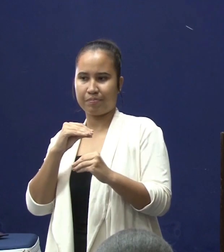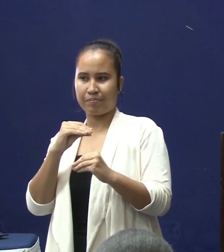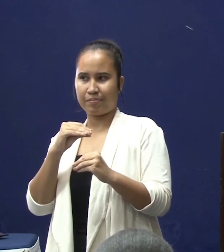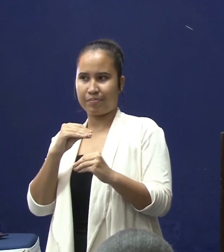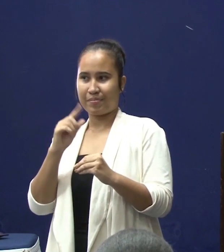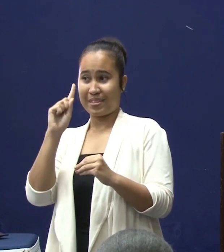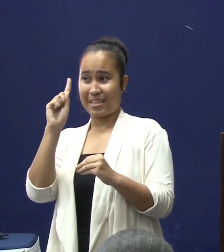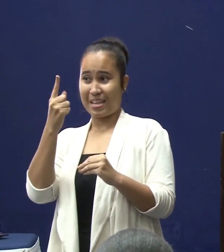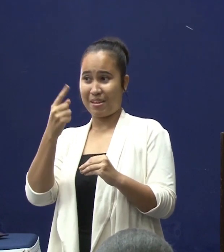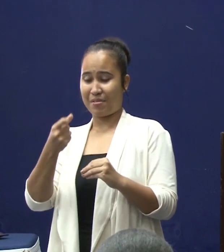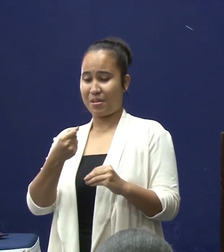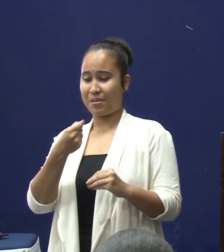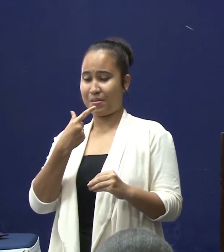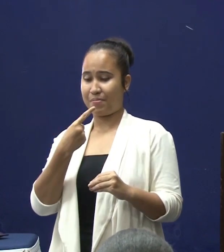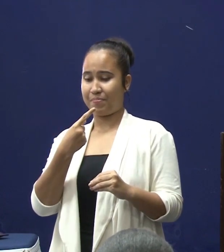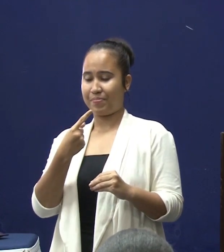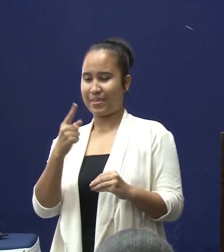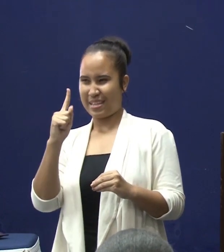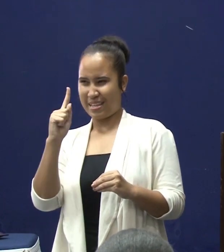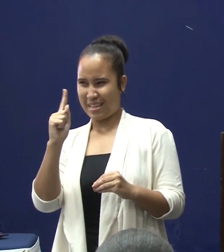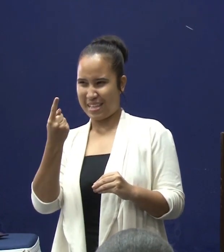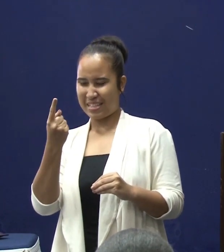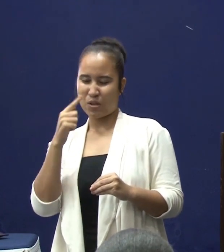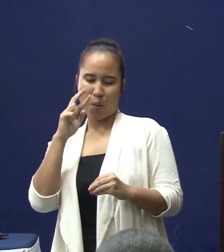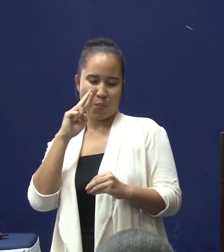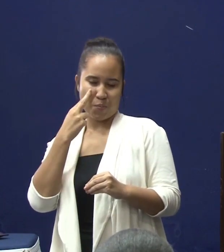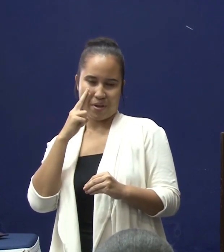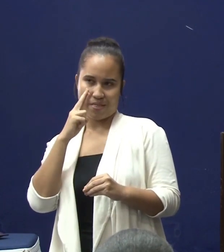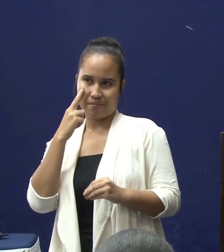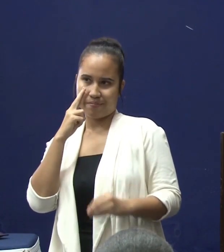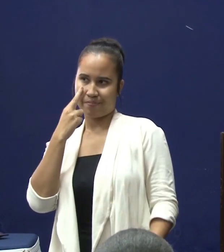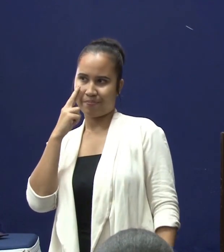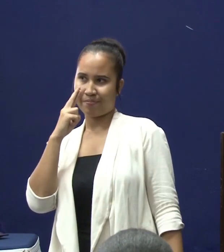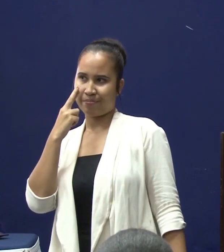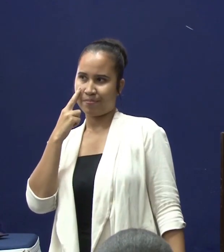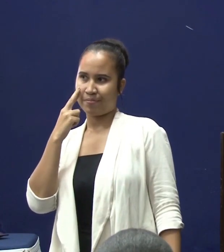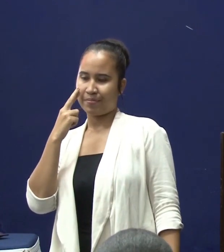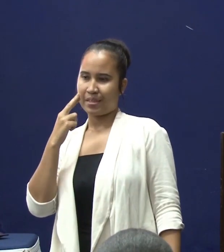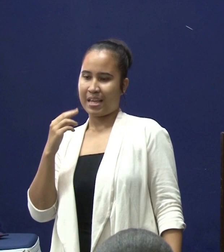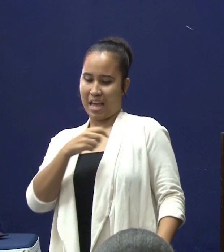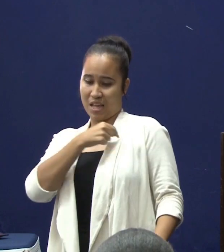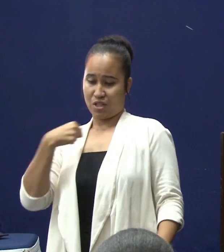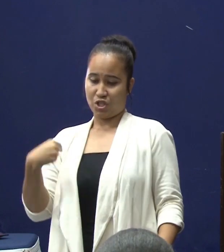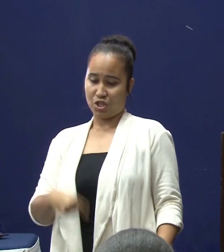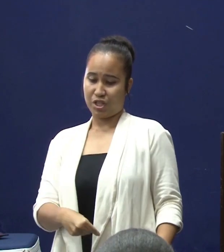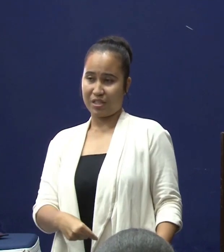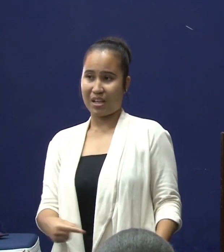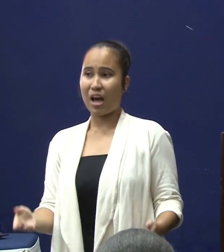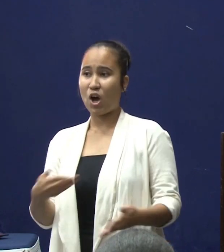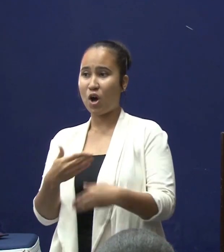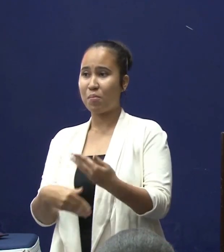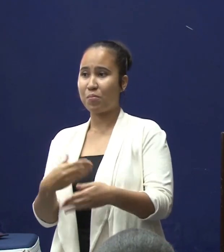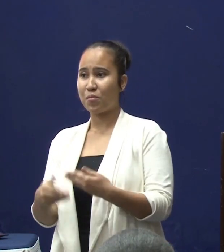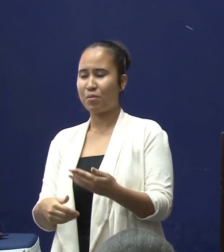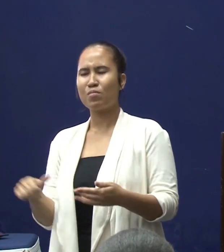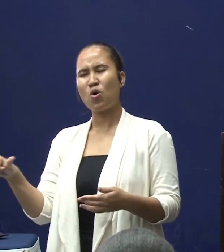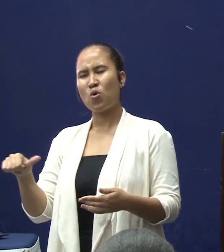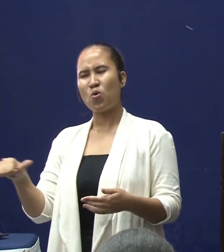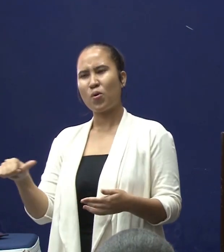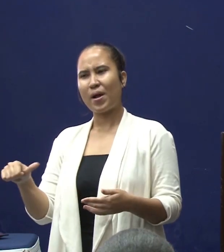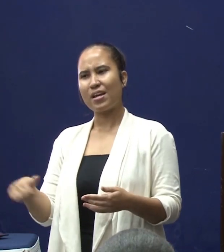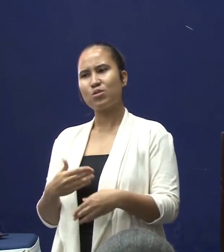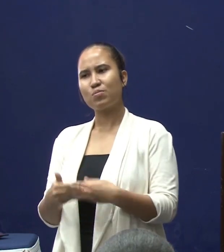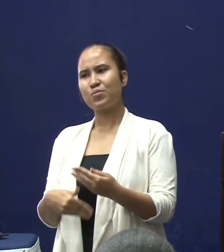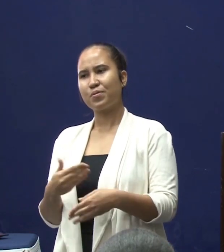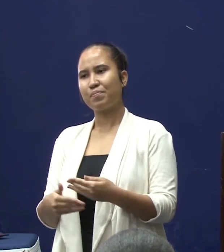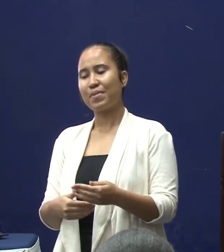Dat is een van de medicijnen die als eerste zijn geprobeerd. En dat is in China gebeurd en dat is ook elders gebeurd. Maar er zijn ook een